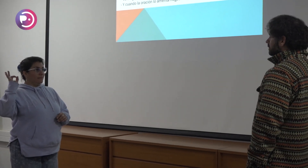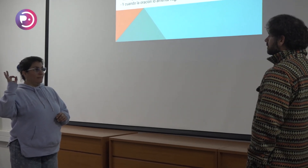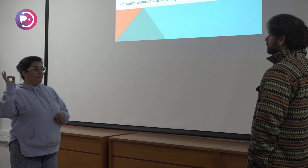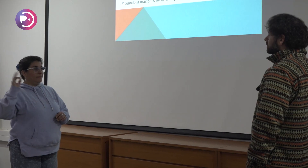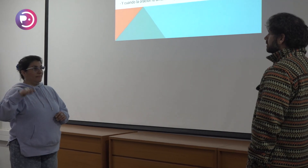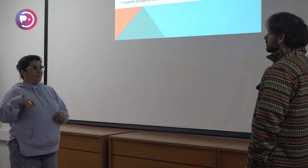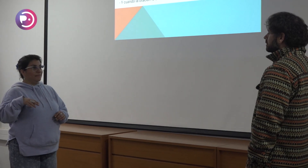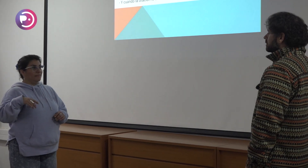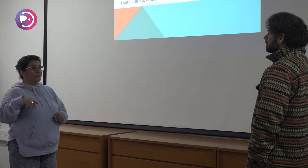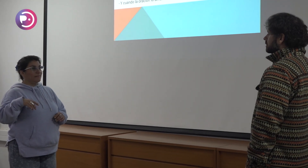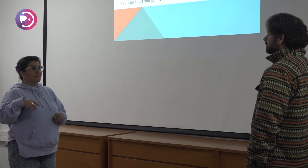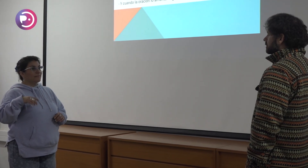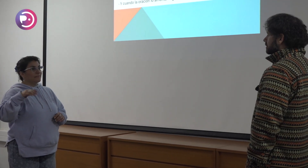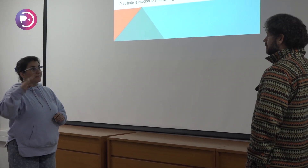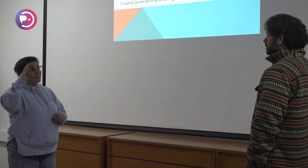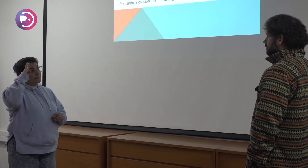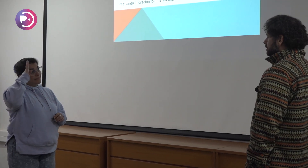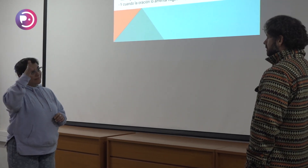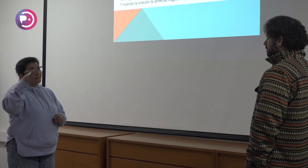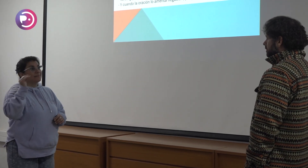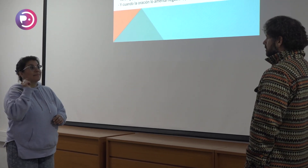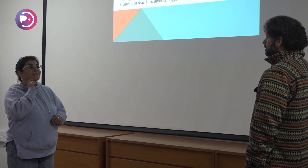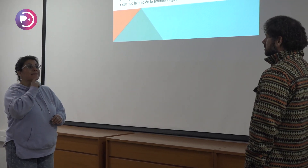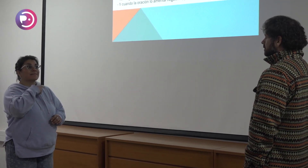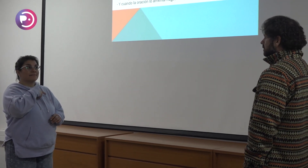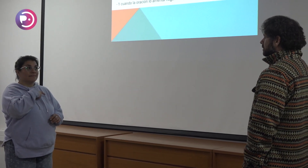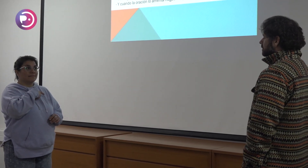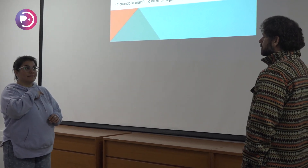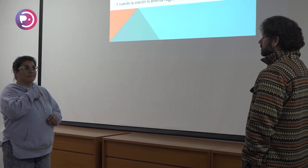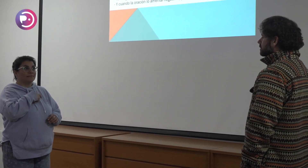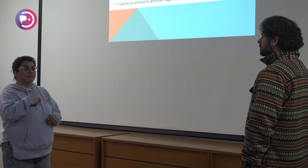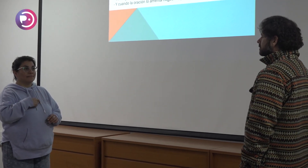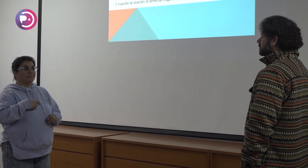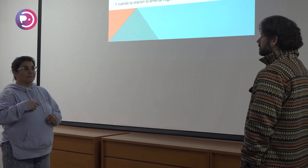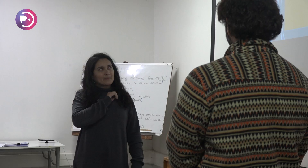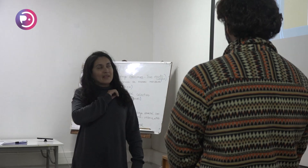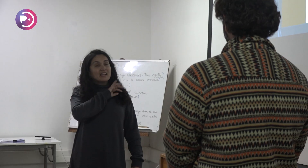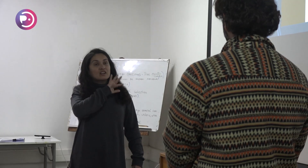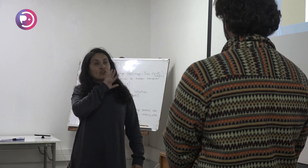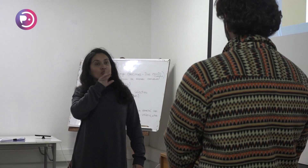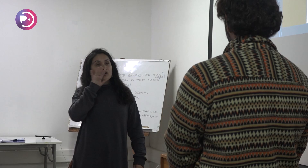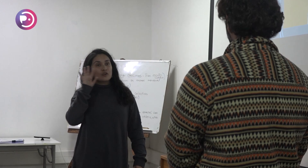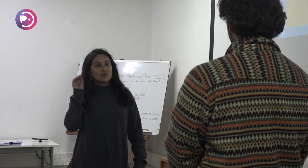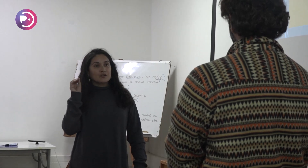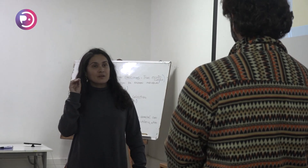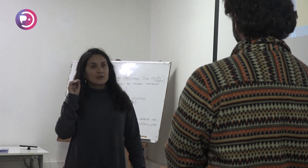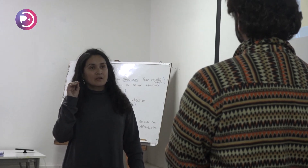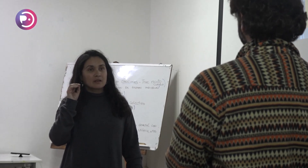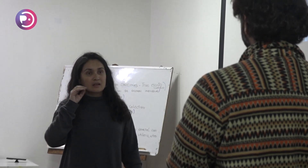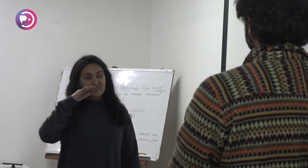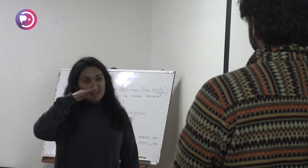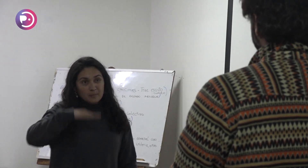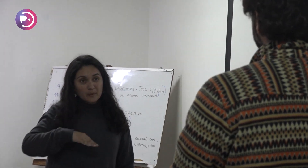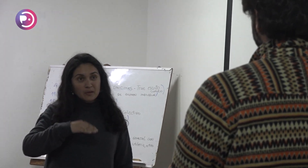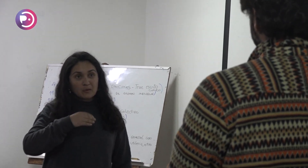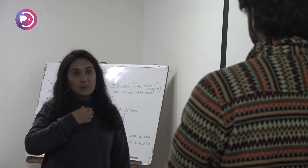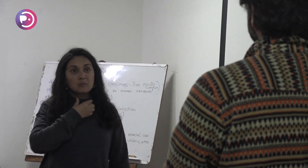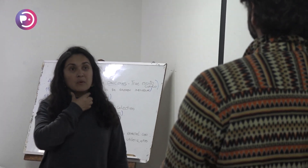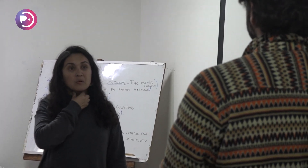que faltan más recursos, ya sean económicos y humanos. No, creo que estamos al debe